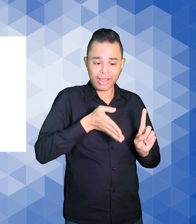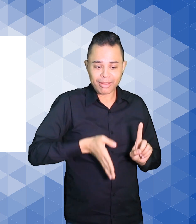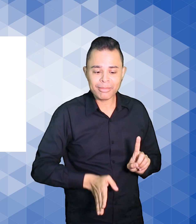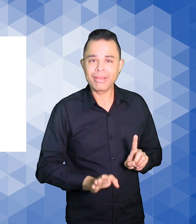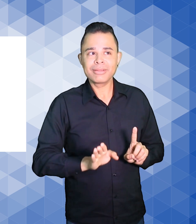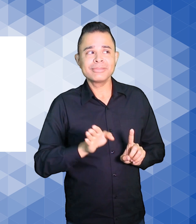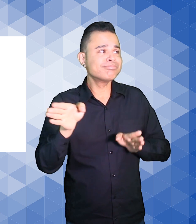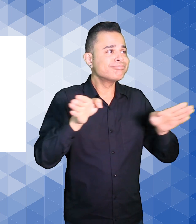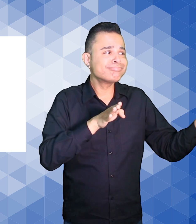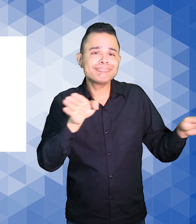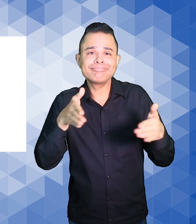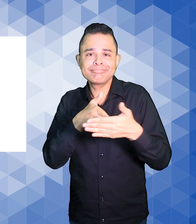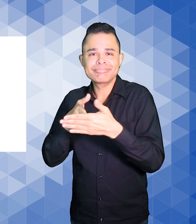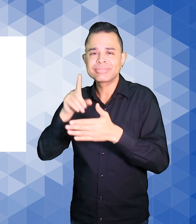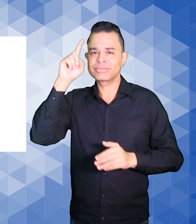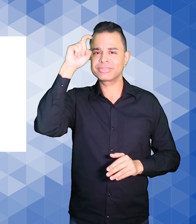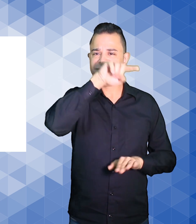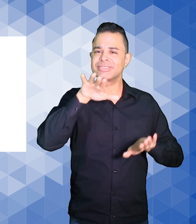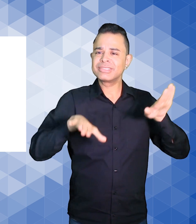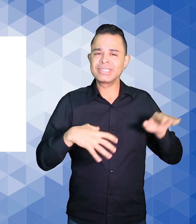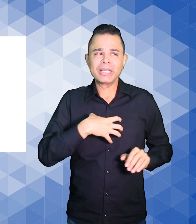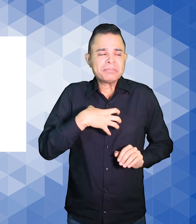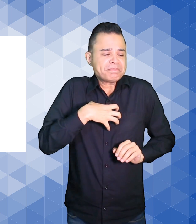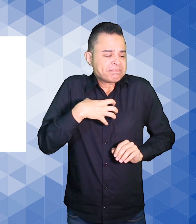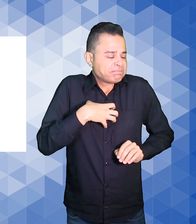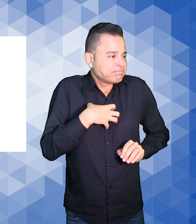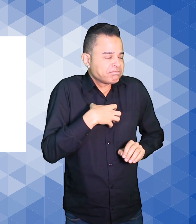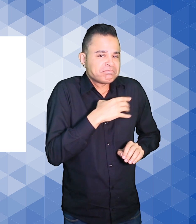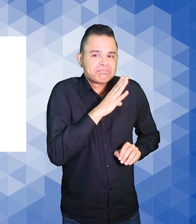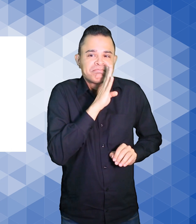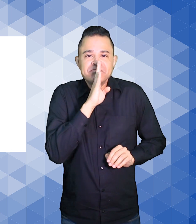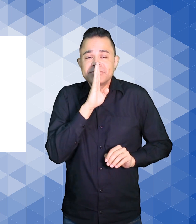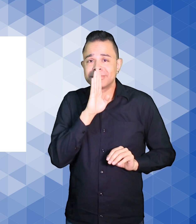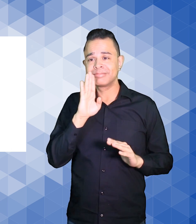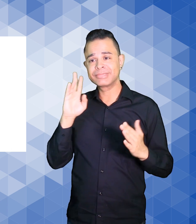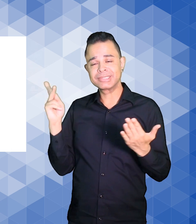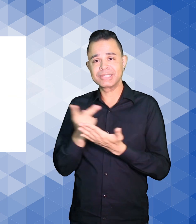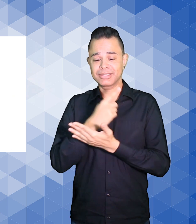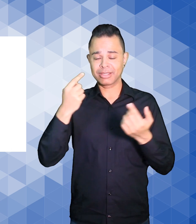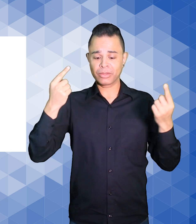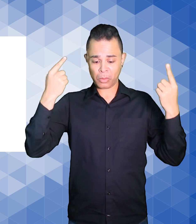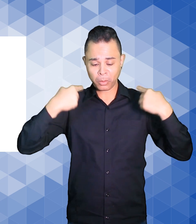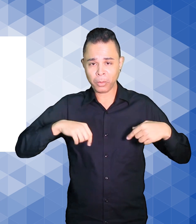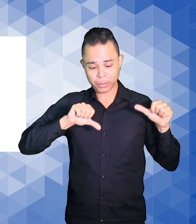São períodos em que ficamos muito sensíveis, que ocorrem muitas mudanças, inseguranças e